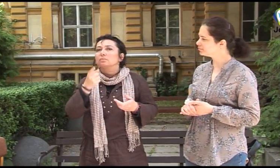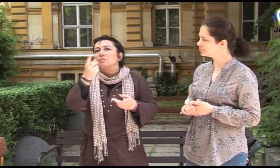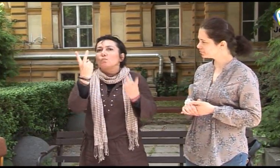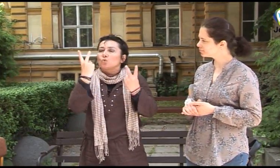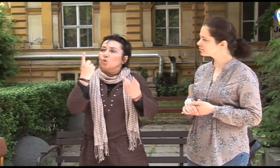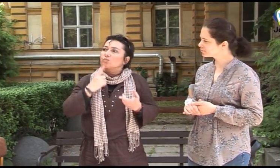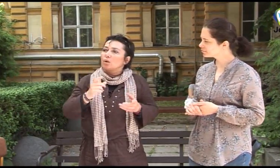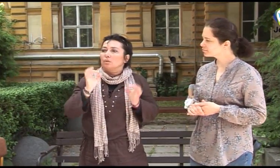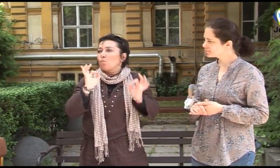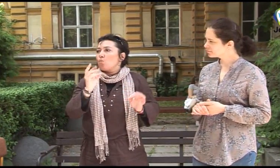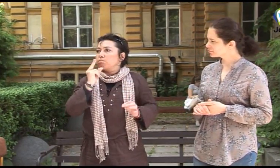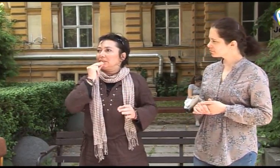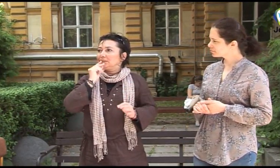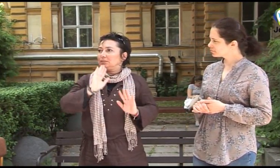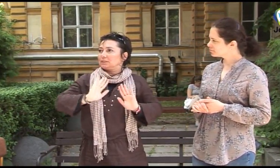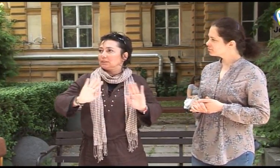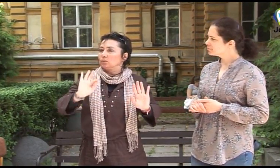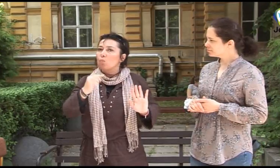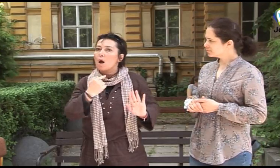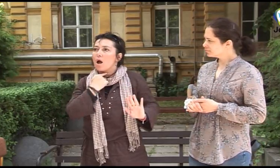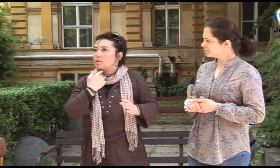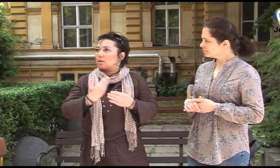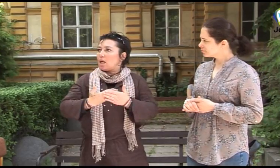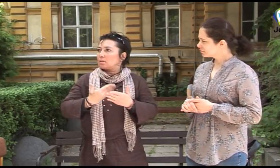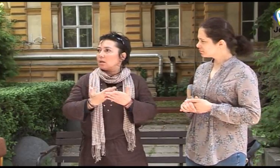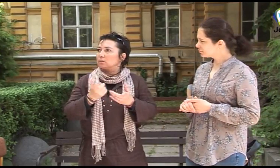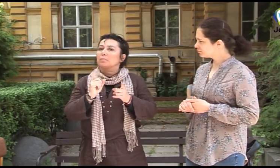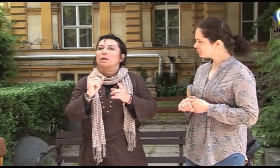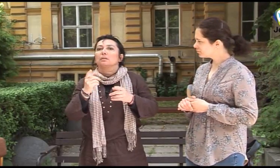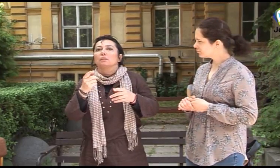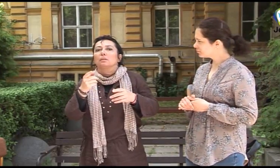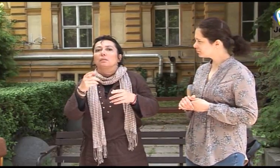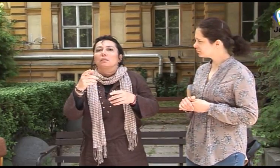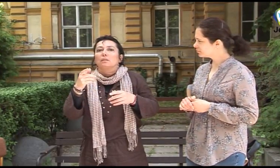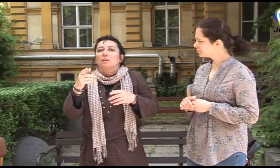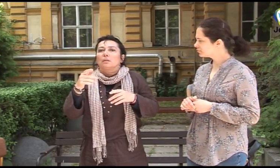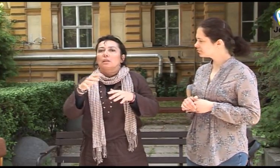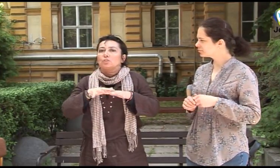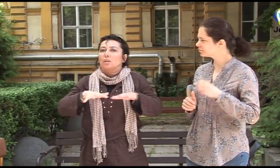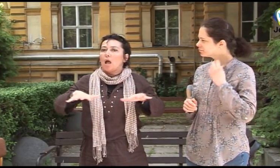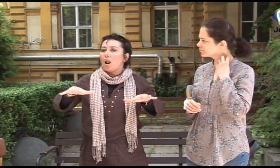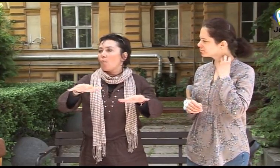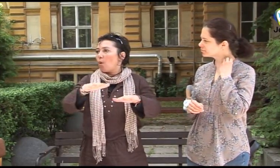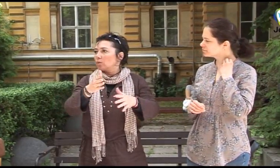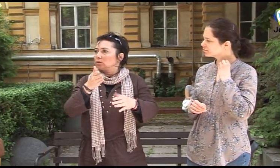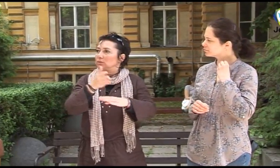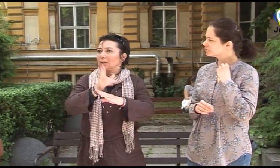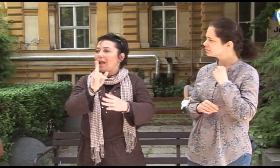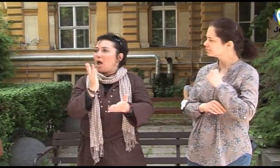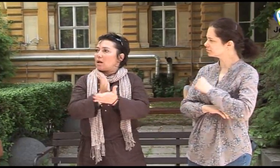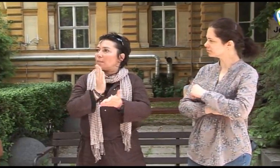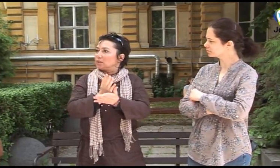kevés volt. Fontos volt az, hogy jól beszél, jó hangja legyen. A társadalomhoz